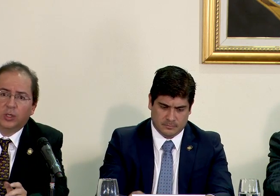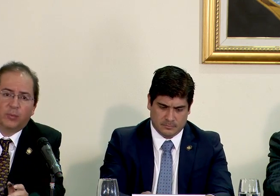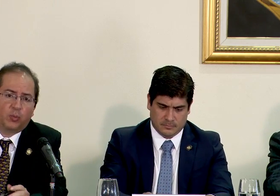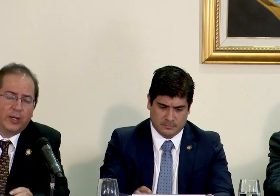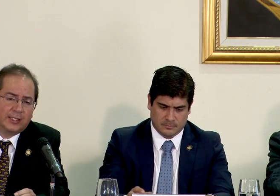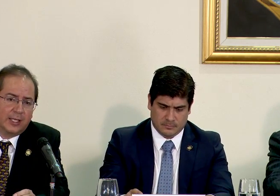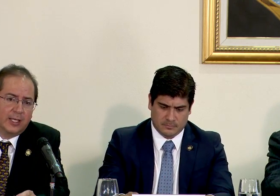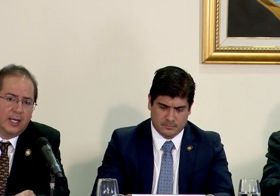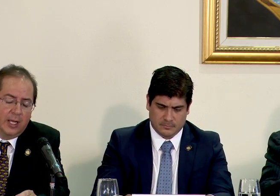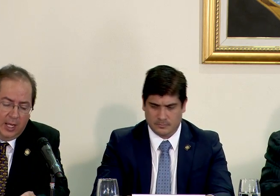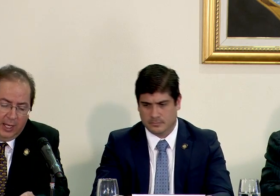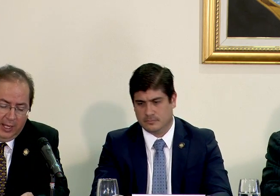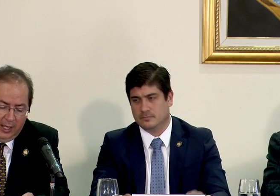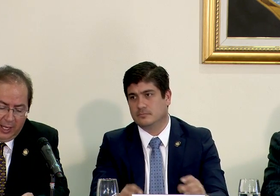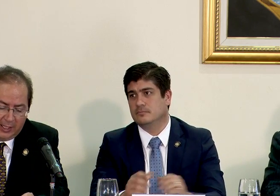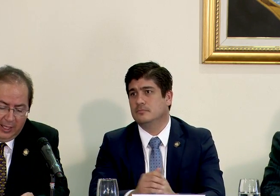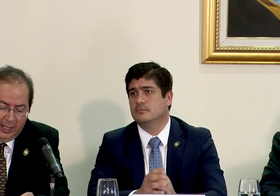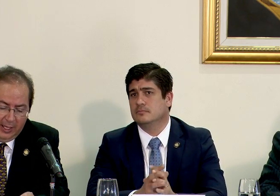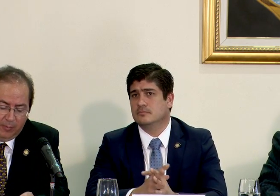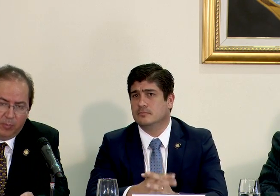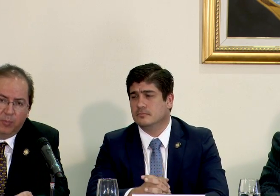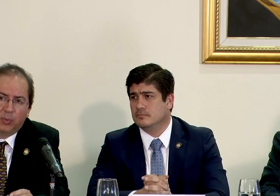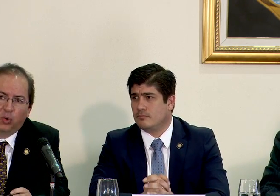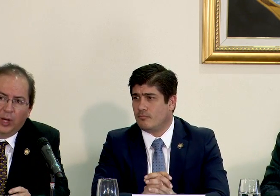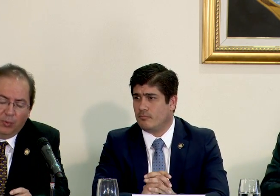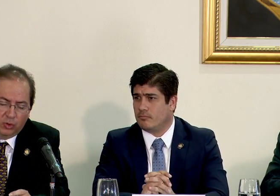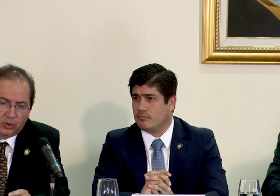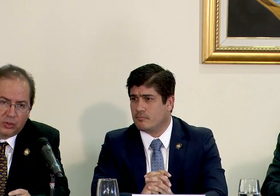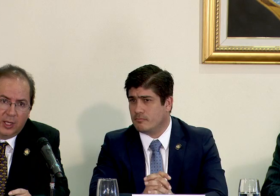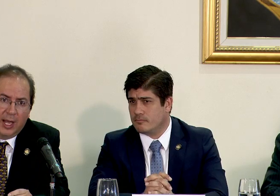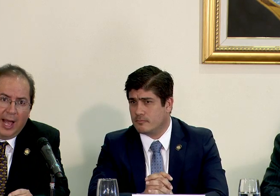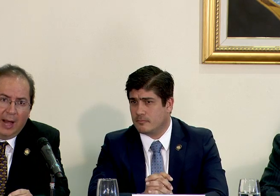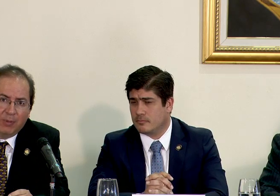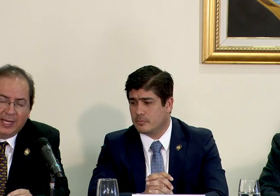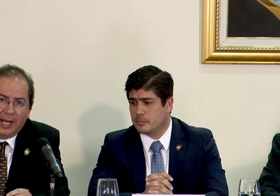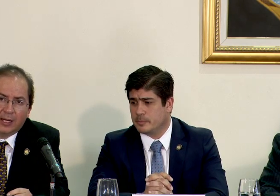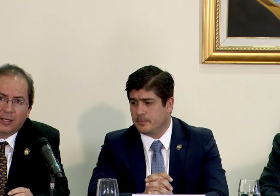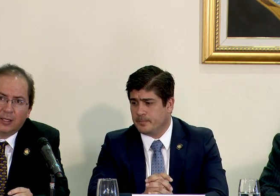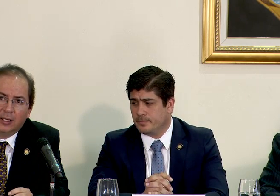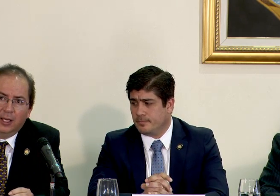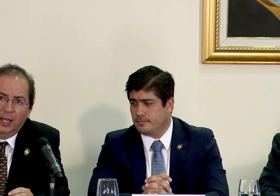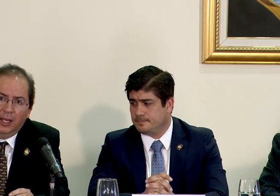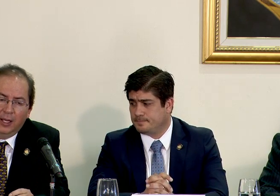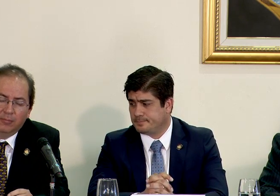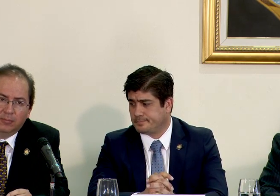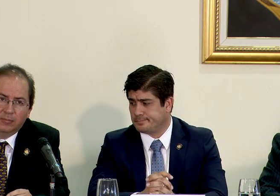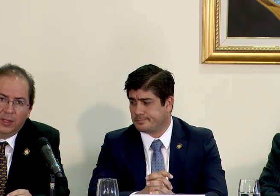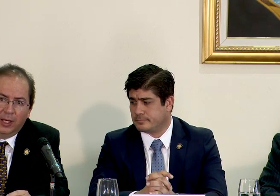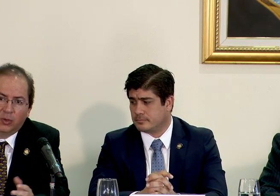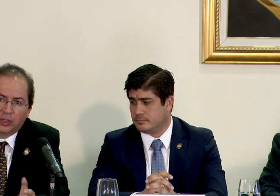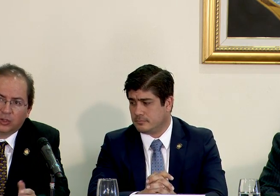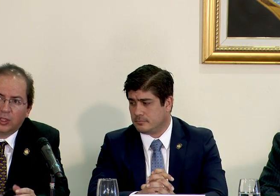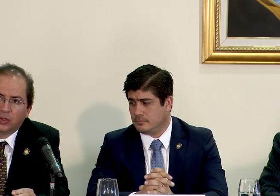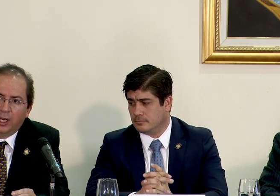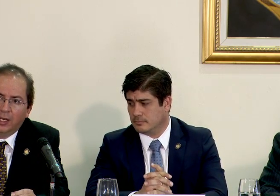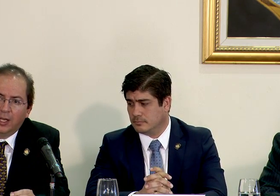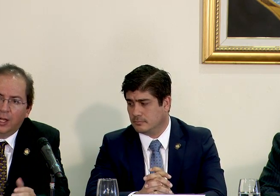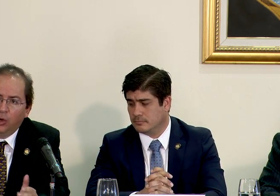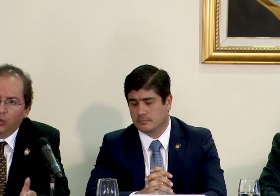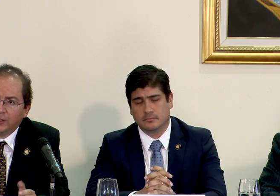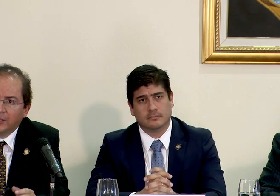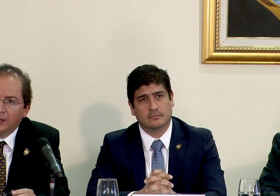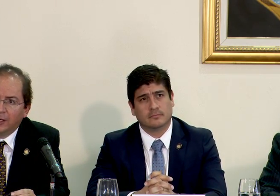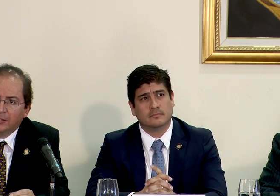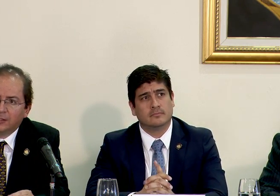trabajando en una propuesta en la que procuramos aplicar en el contexto nacional